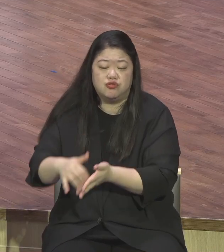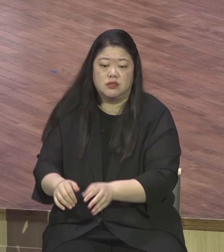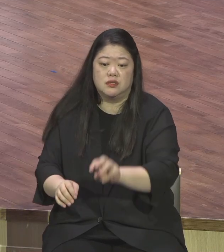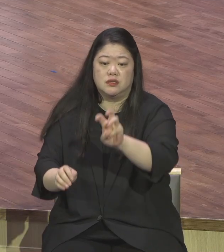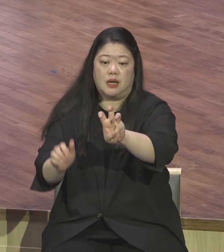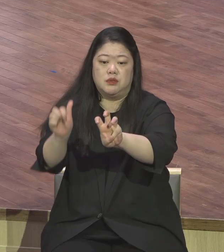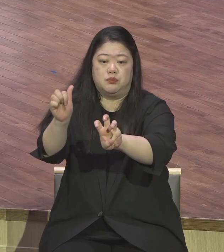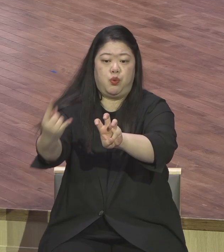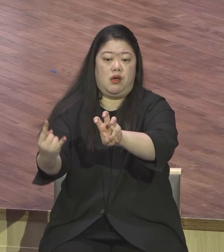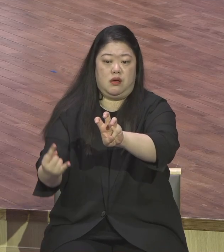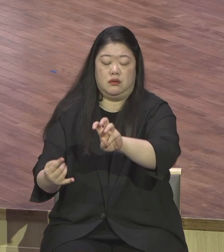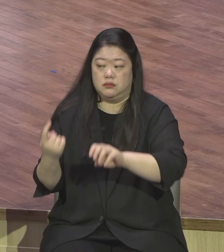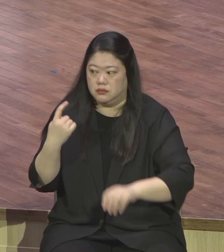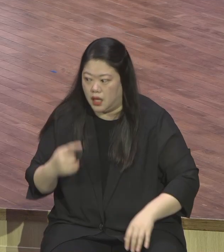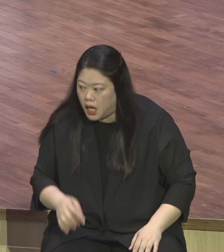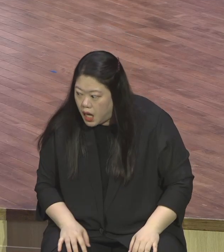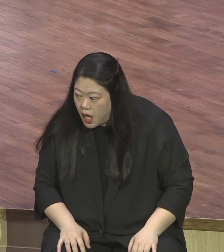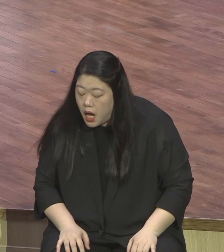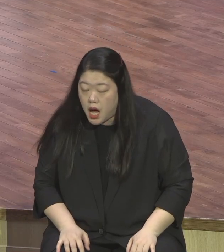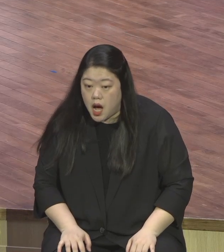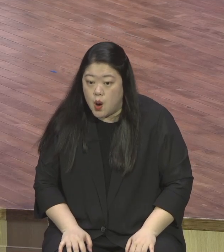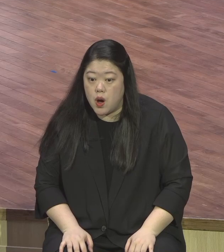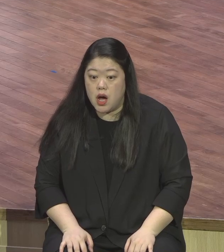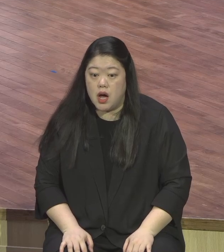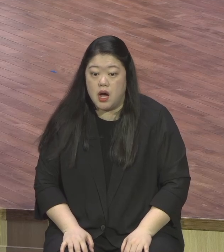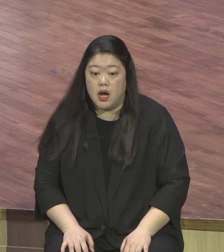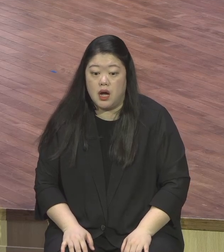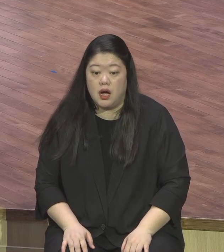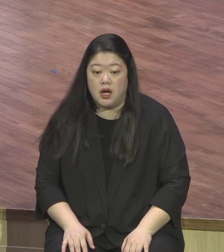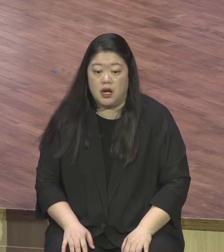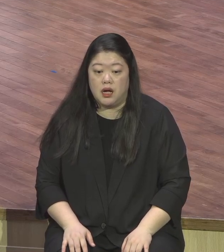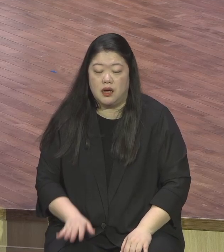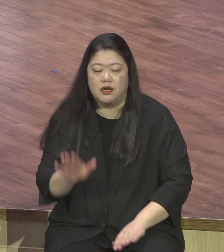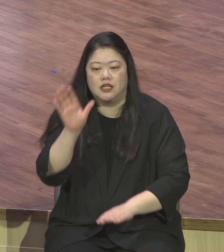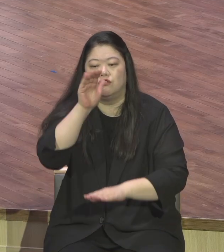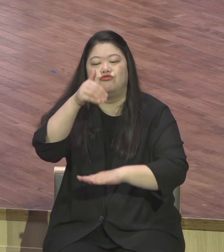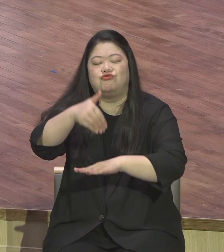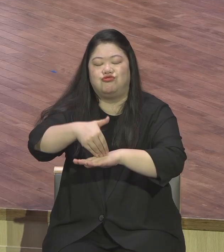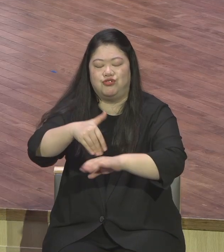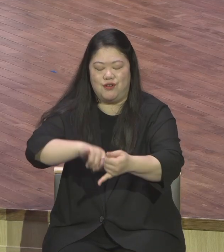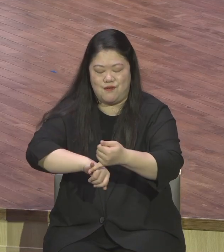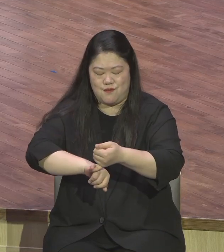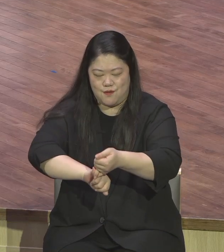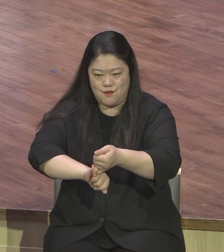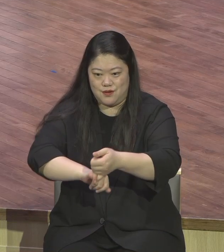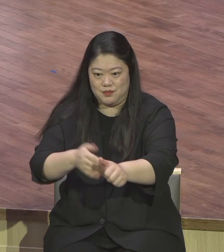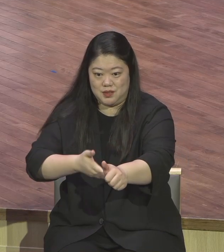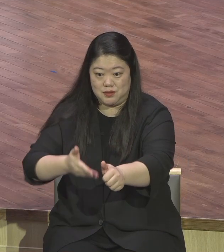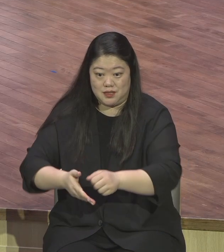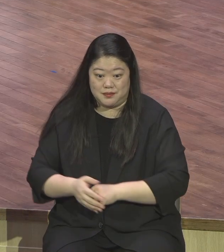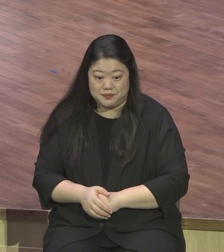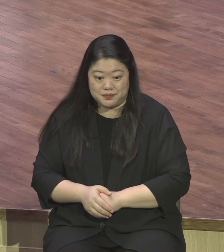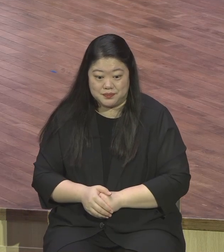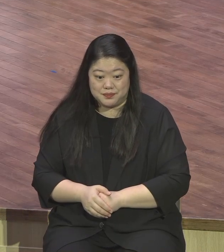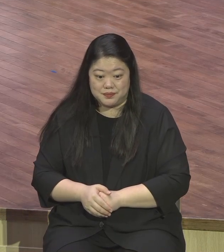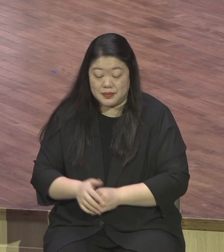훈련받을 훈련받으시기 바랍니다 예수님이요 3년 동안 제자들 데리고 같이